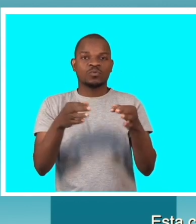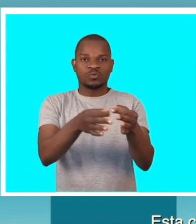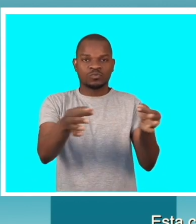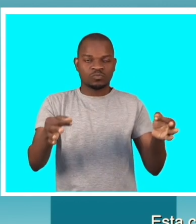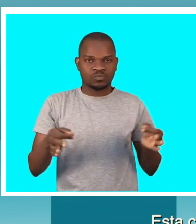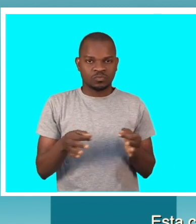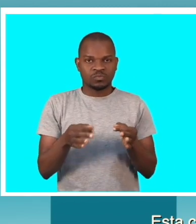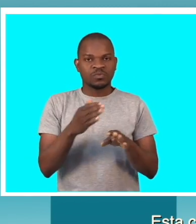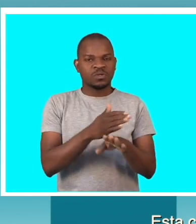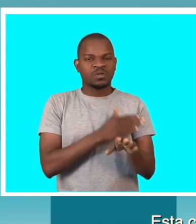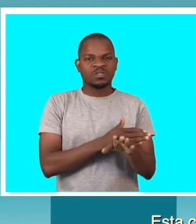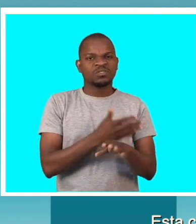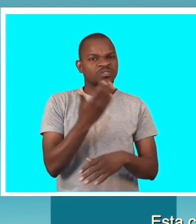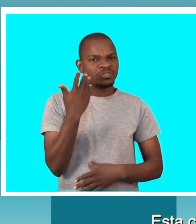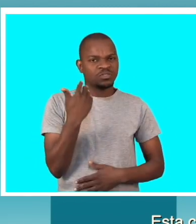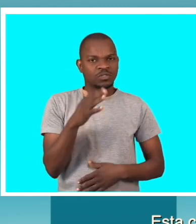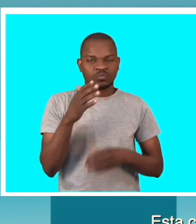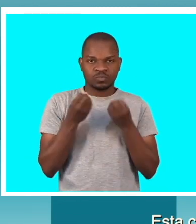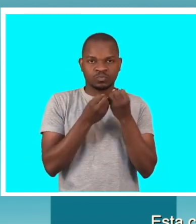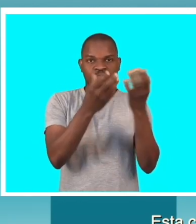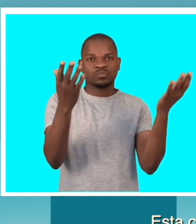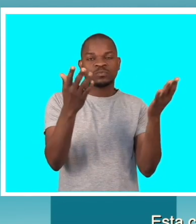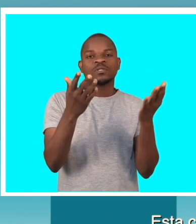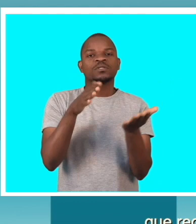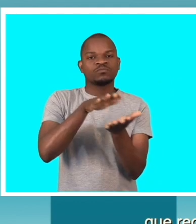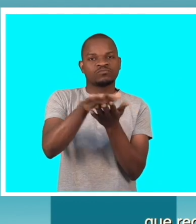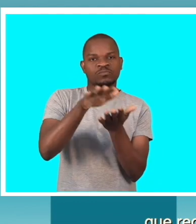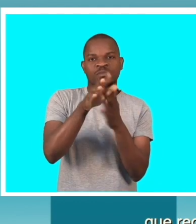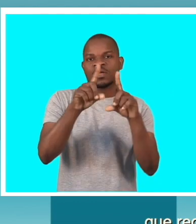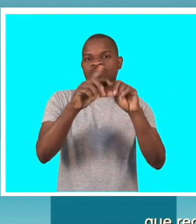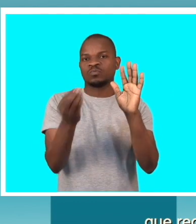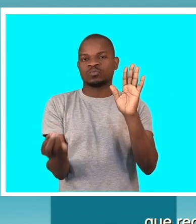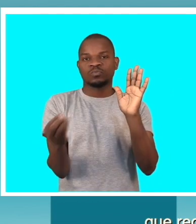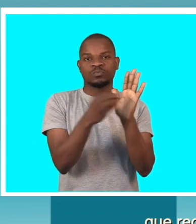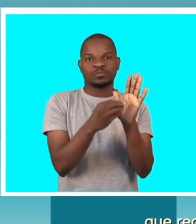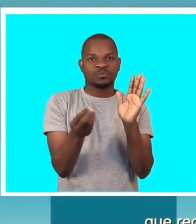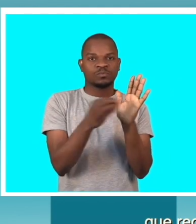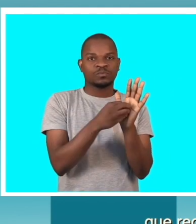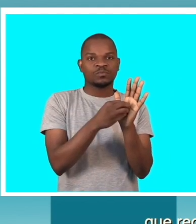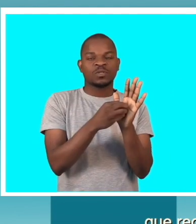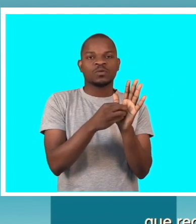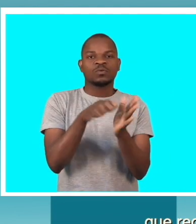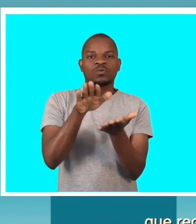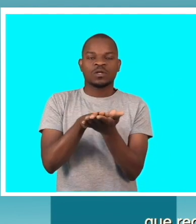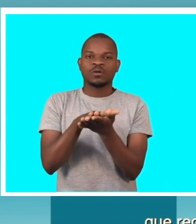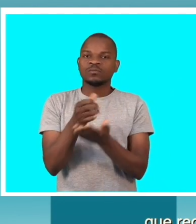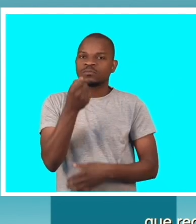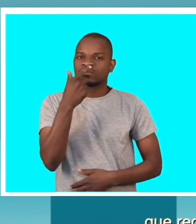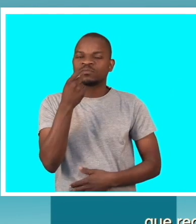-2018, de 31 de dezembro, que recomenda a introdução no mercado de medicamentos com